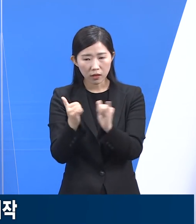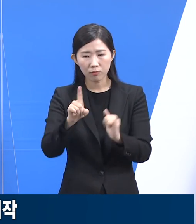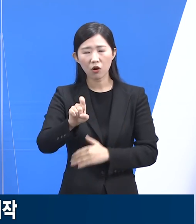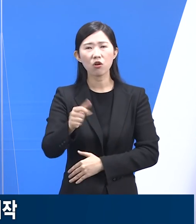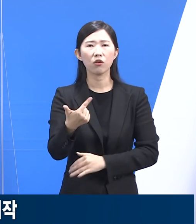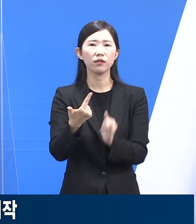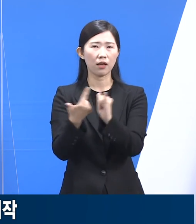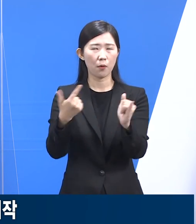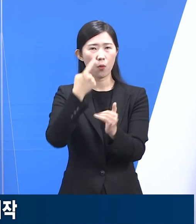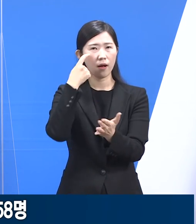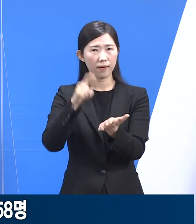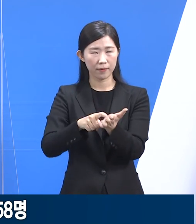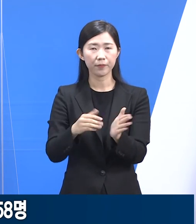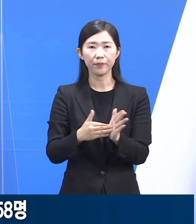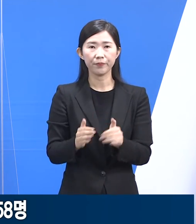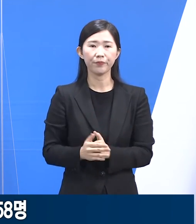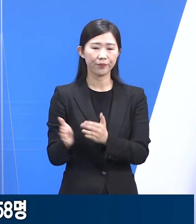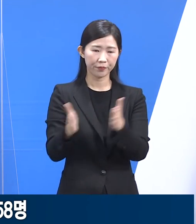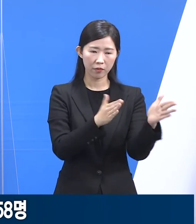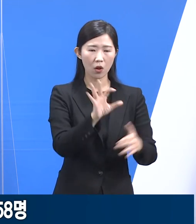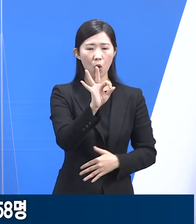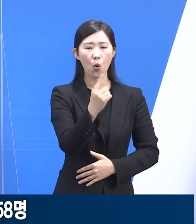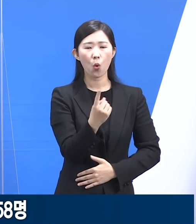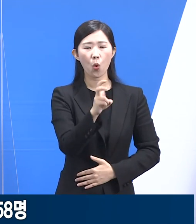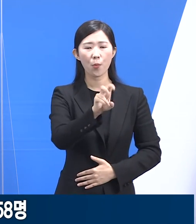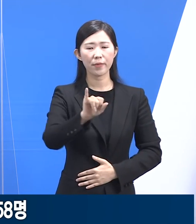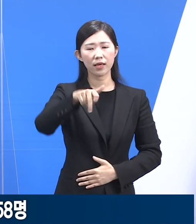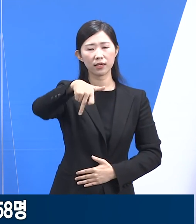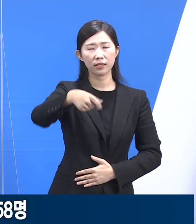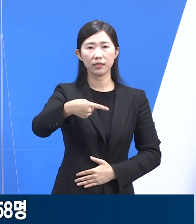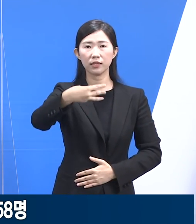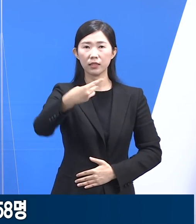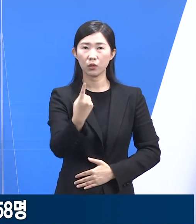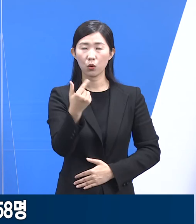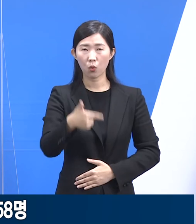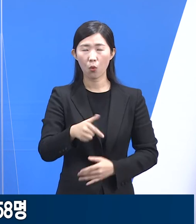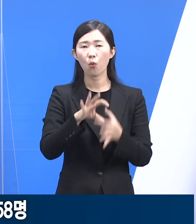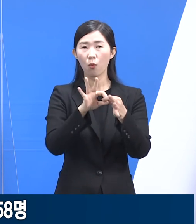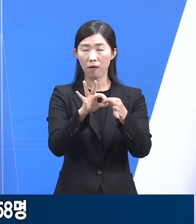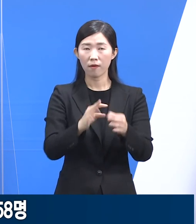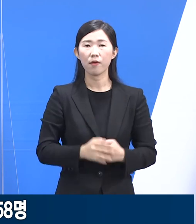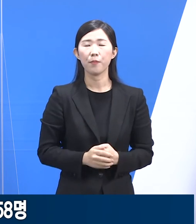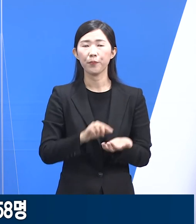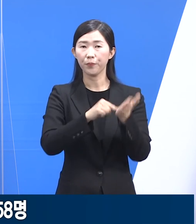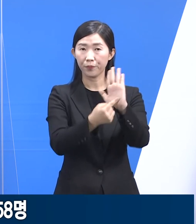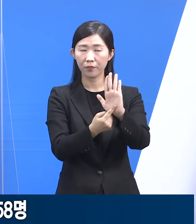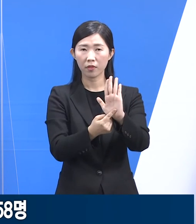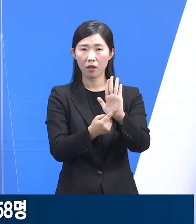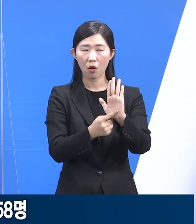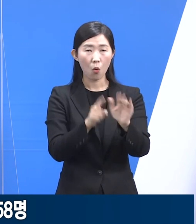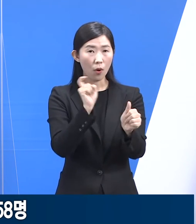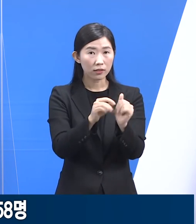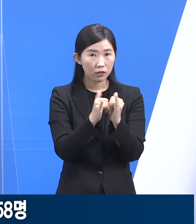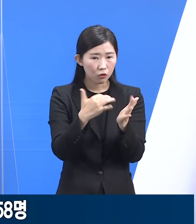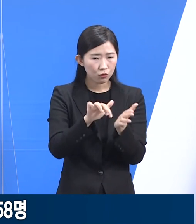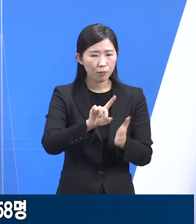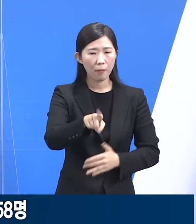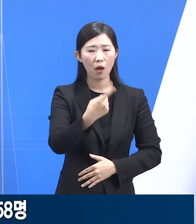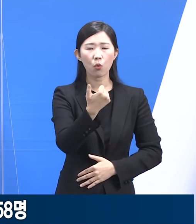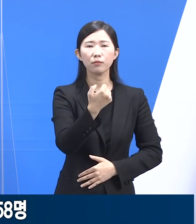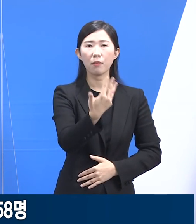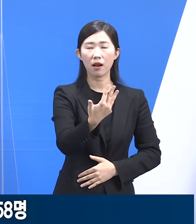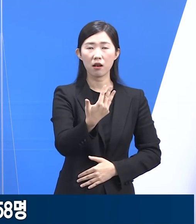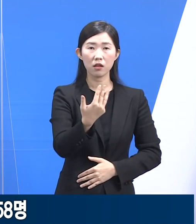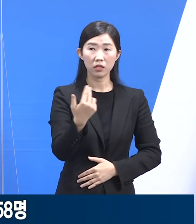다음은 도내 오미크론 변이 현황입니다. 4일 0시 기준 도내 오미크론 변이 확진자는 158명입니다. 지난 한 주